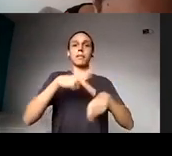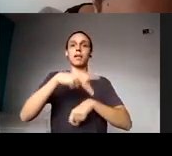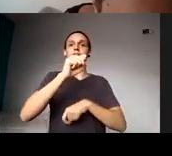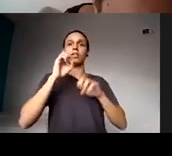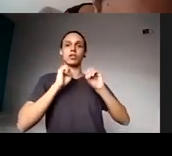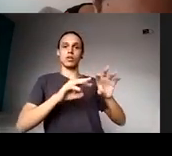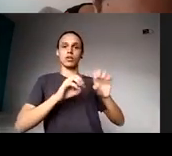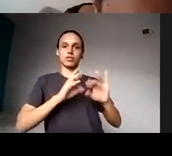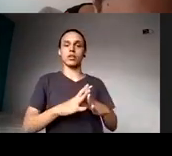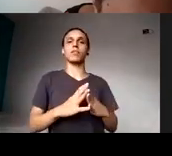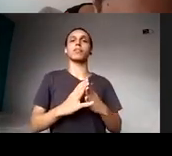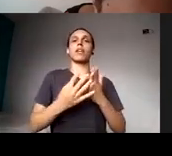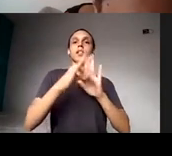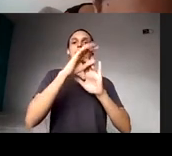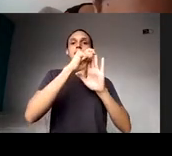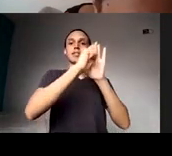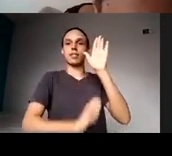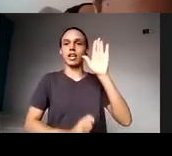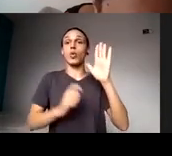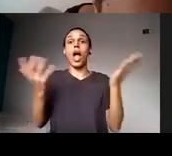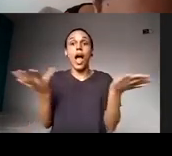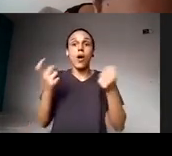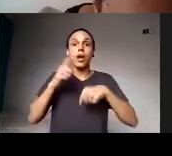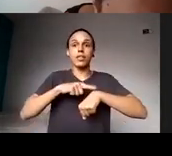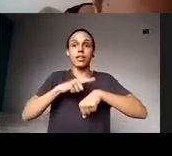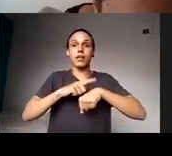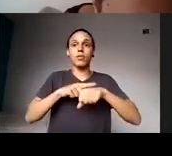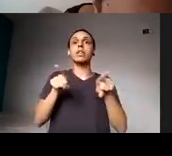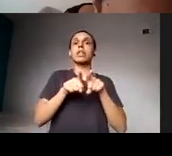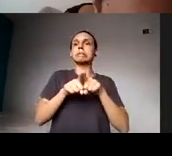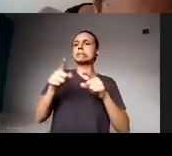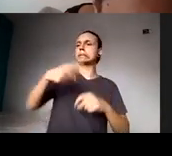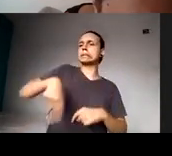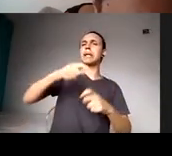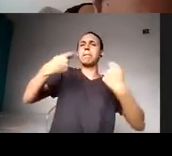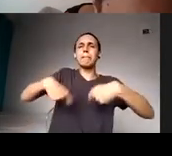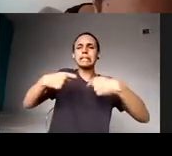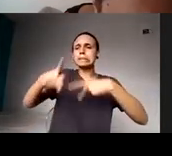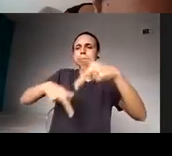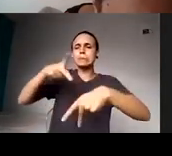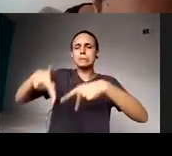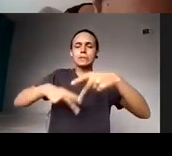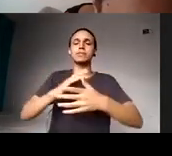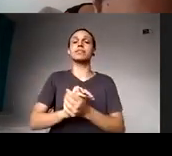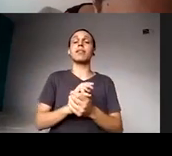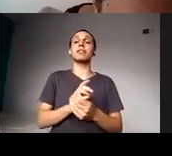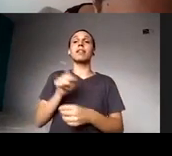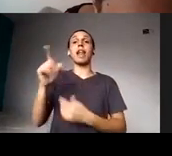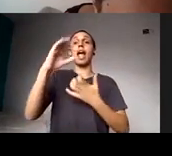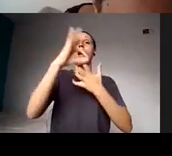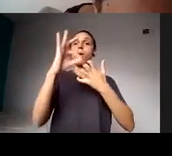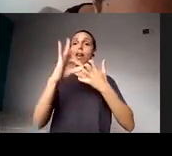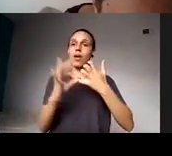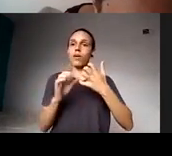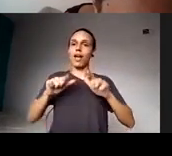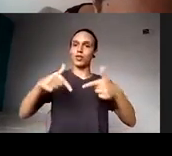Contemporâneos e Demandas Populares, da Universidade Federal Rural do Rio de Janeiro, onde atua coordenando